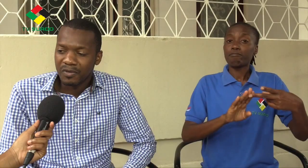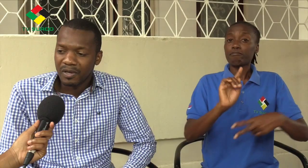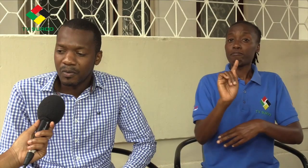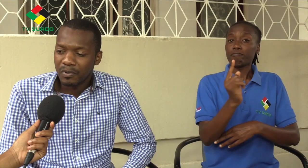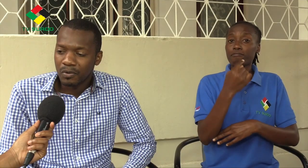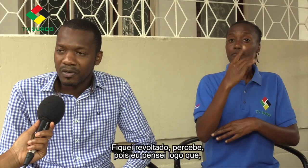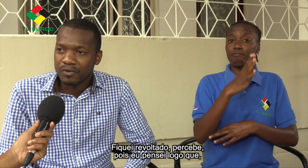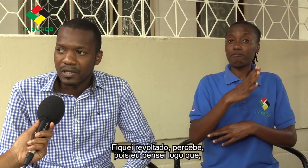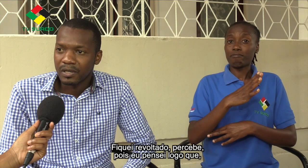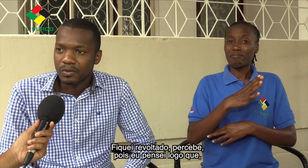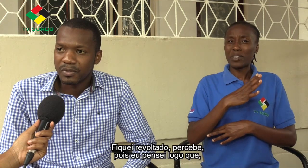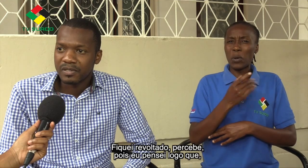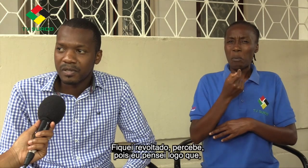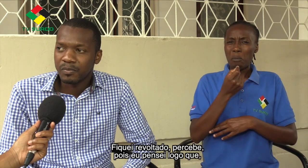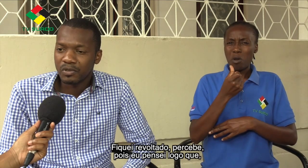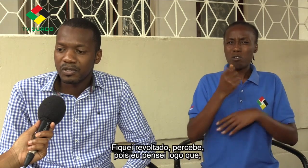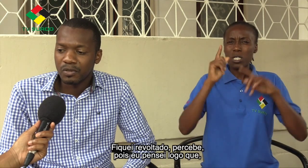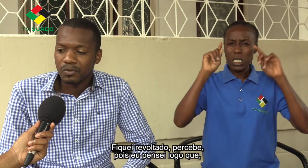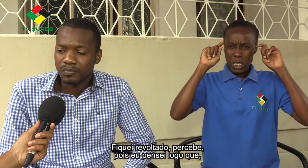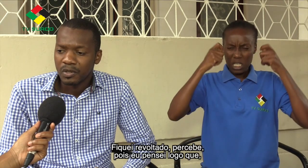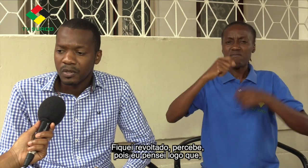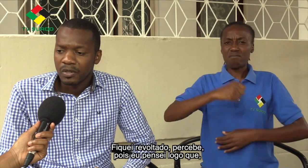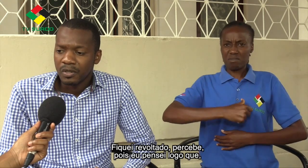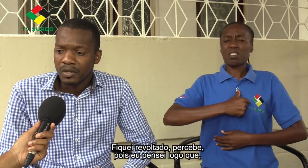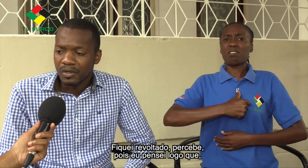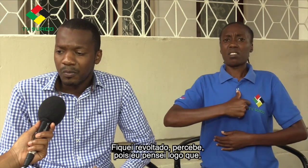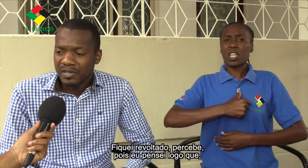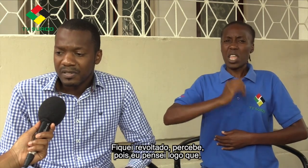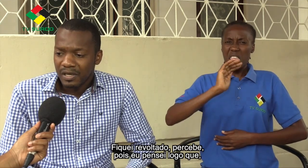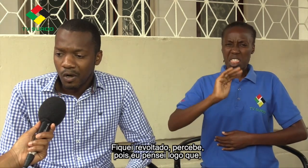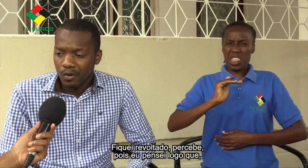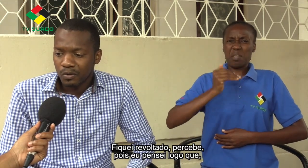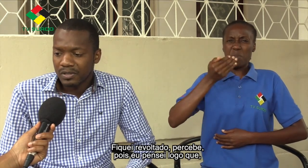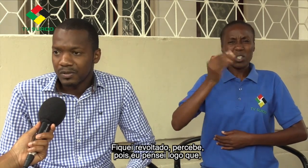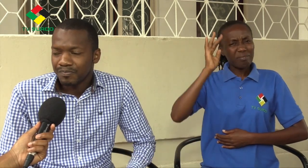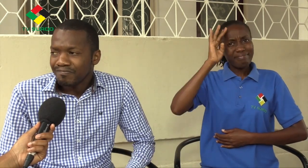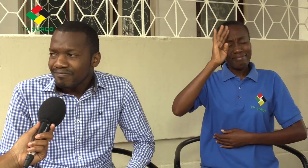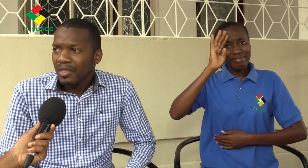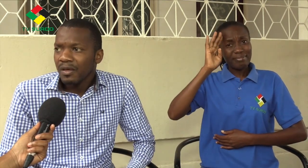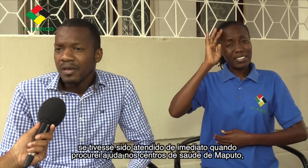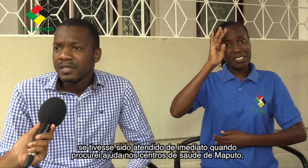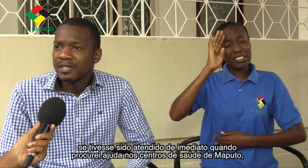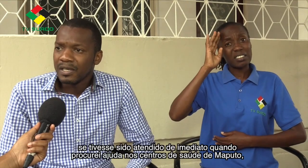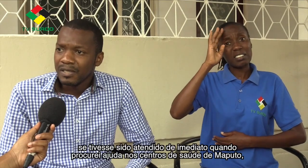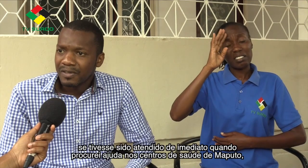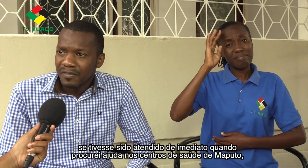Fiquei um pouco revoltado, percebe, pois eu pensei logo que se tivesse